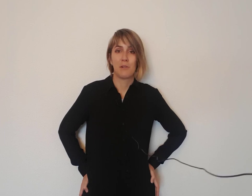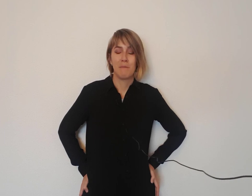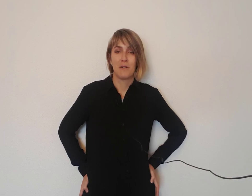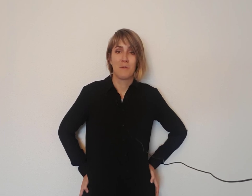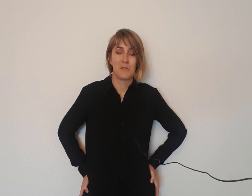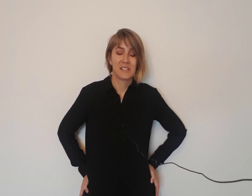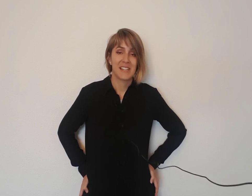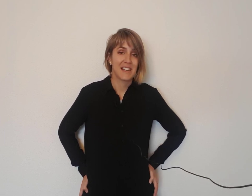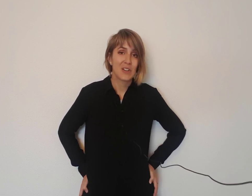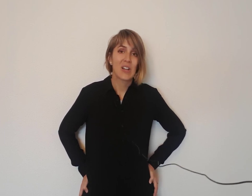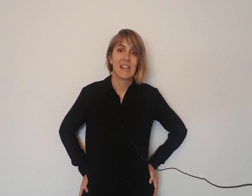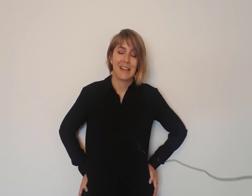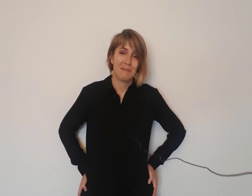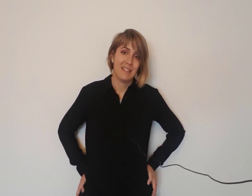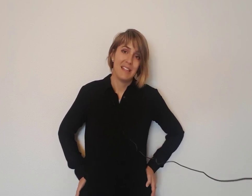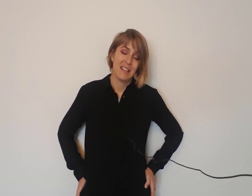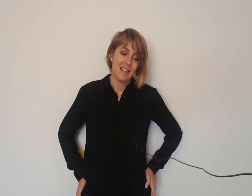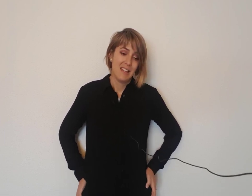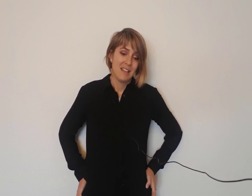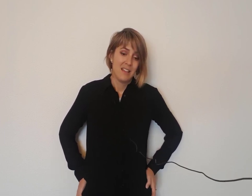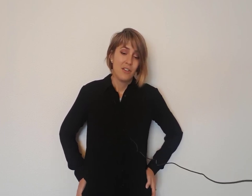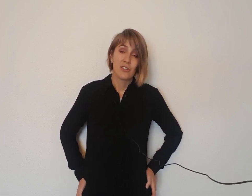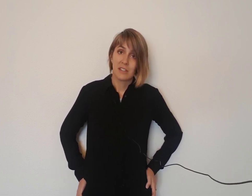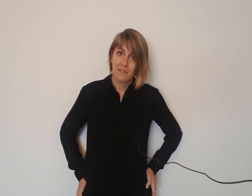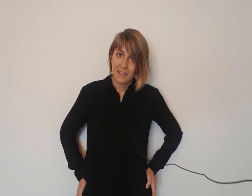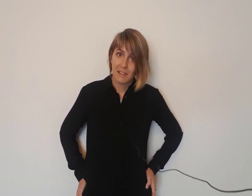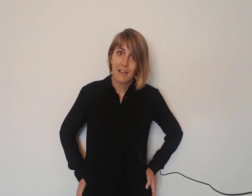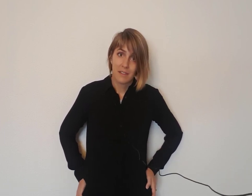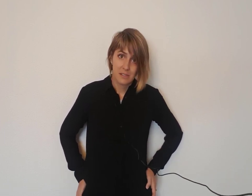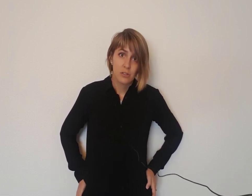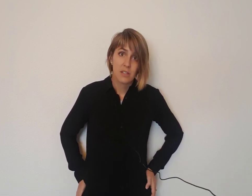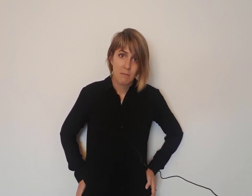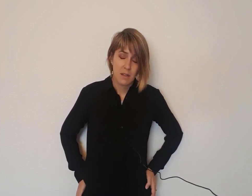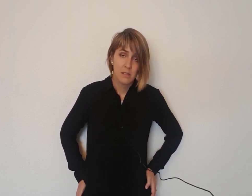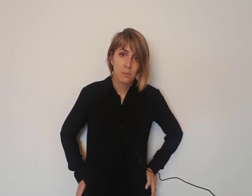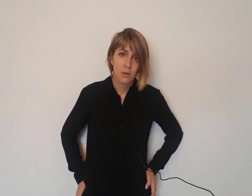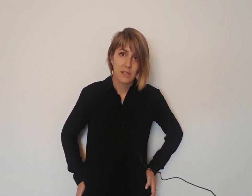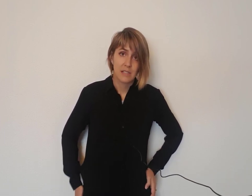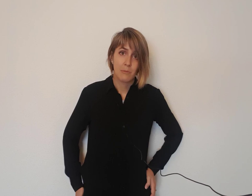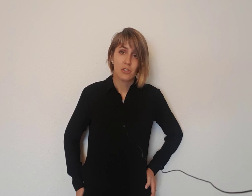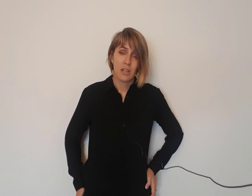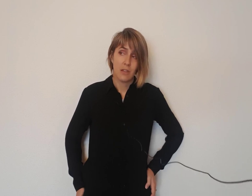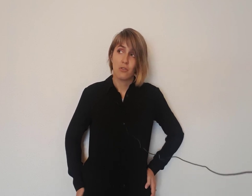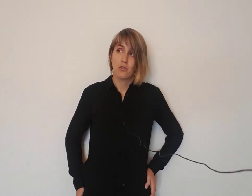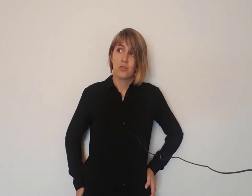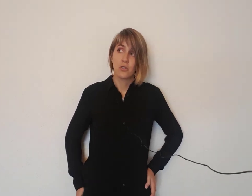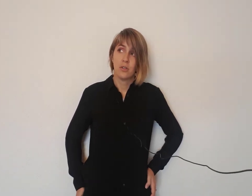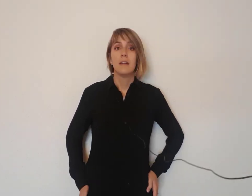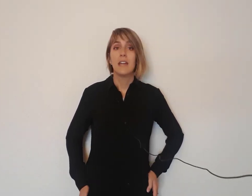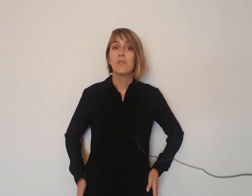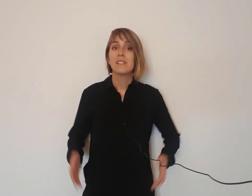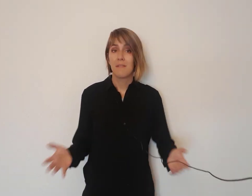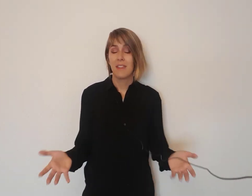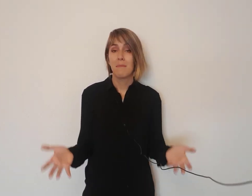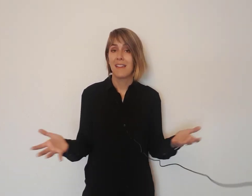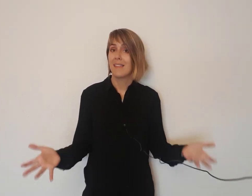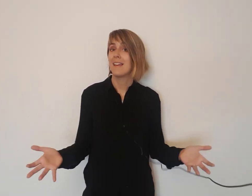polémico, pero es que creo que realmente nos hace falta hablar de estos temas porque estamos callándonos y nuestra vida merece